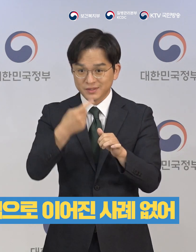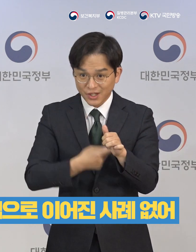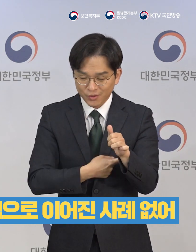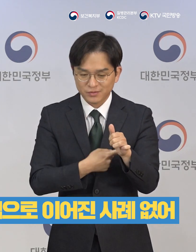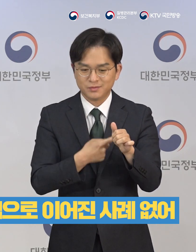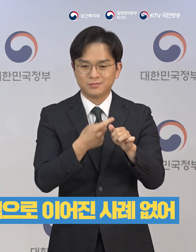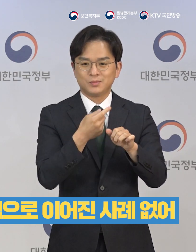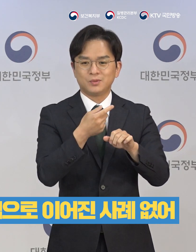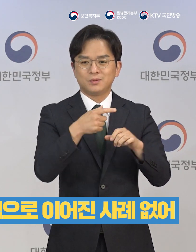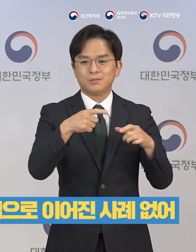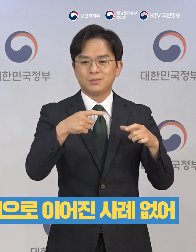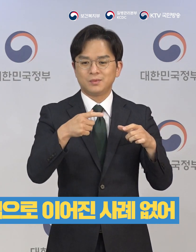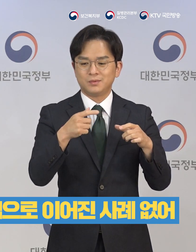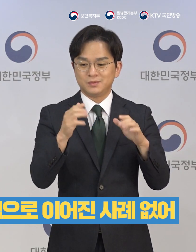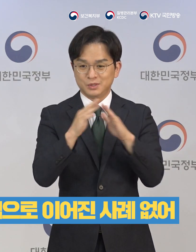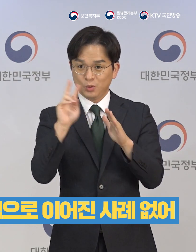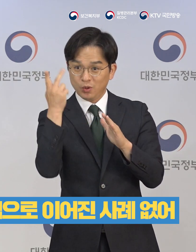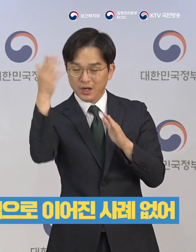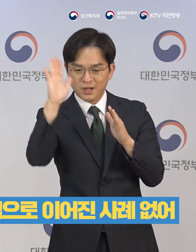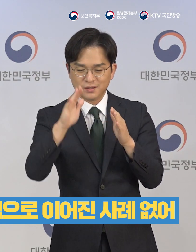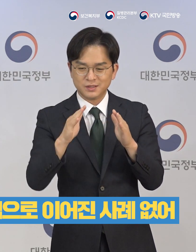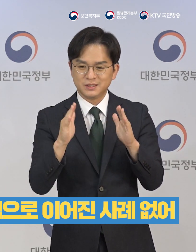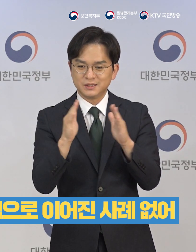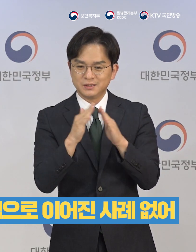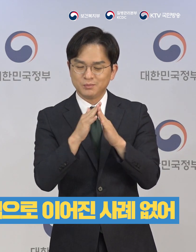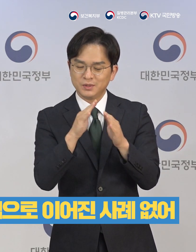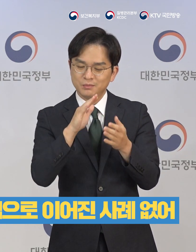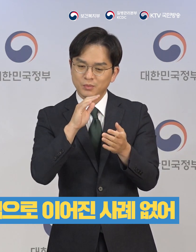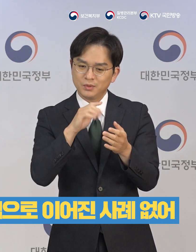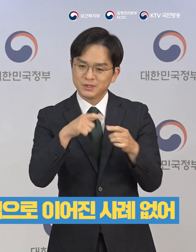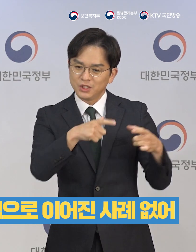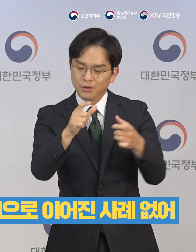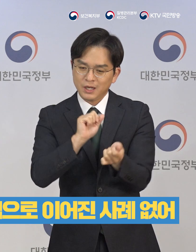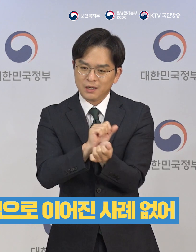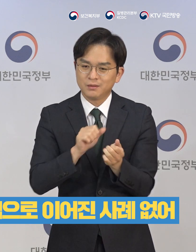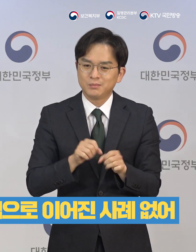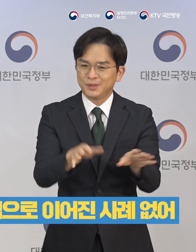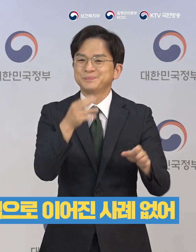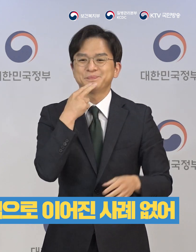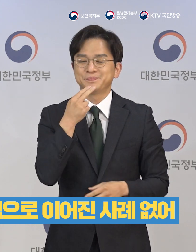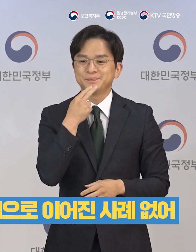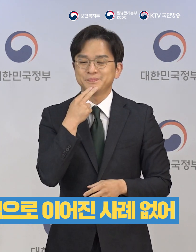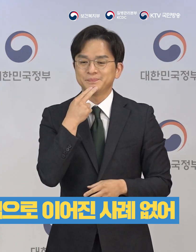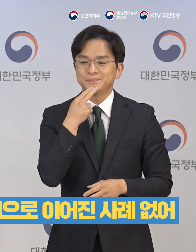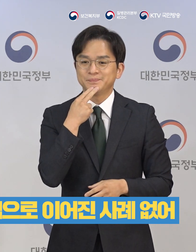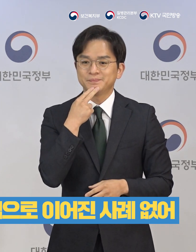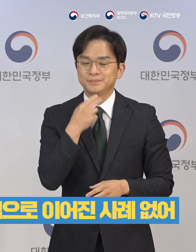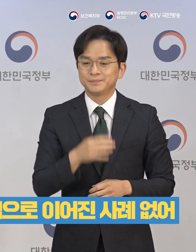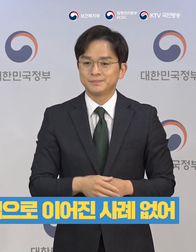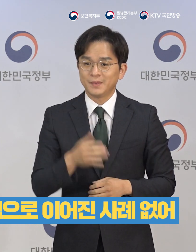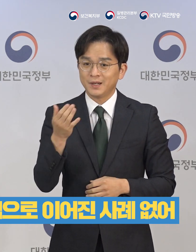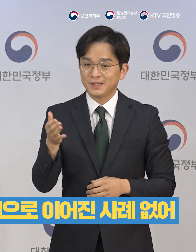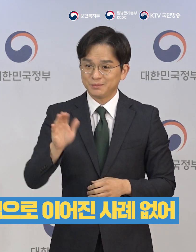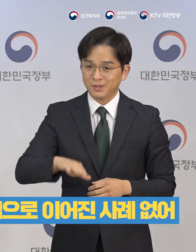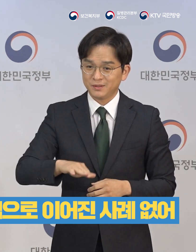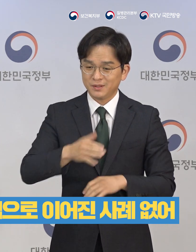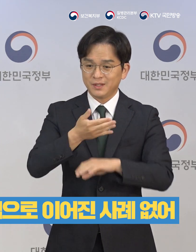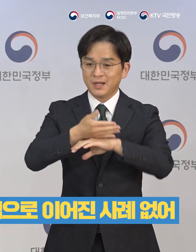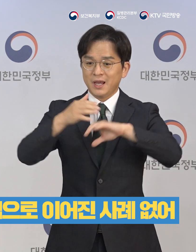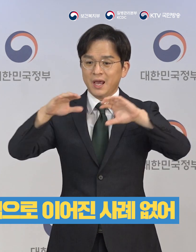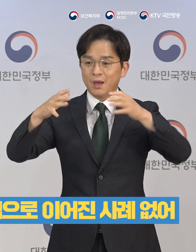해외유입 사례가 지역사회 2차 감염으로 이어진 사례는 없었습니다. 그러나